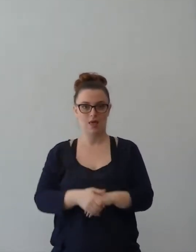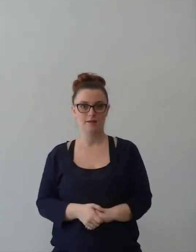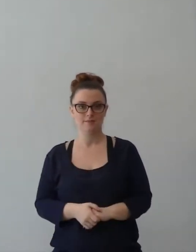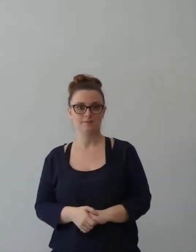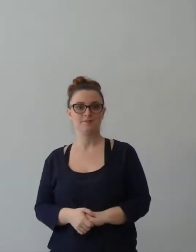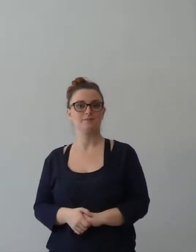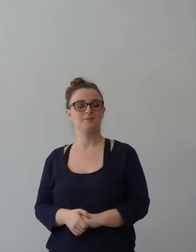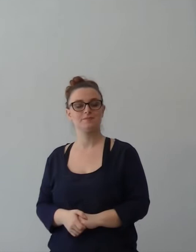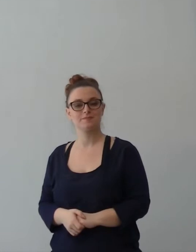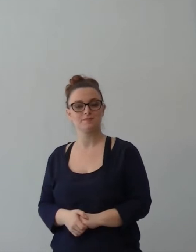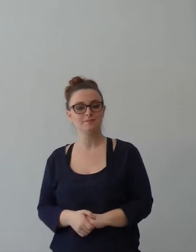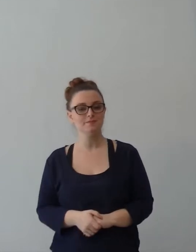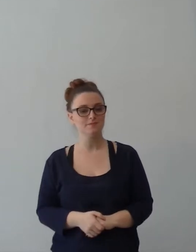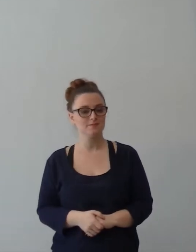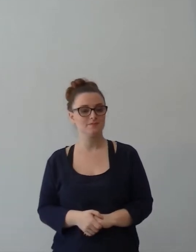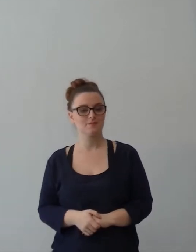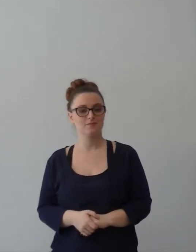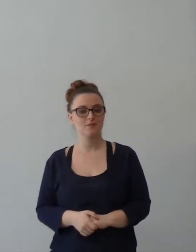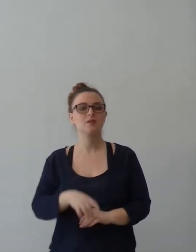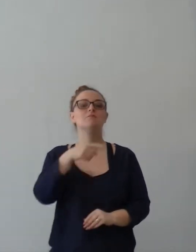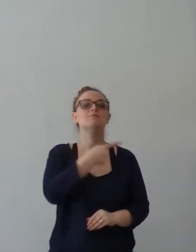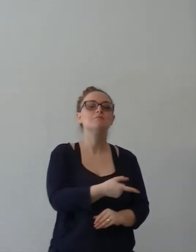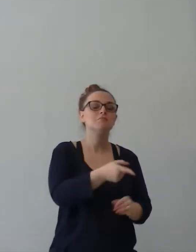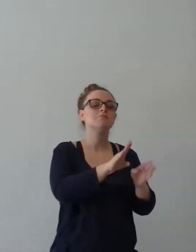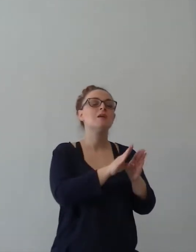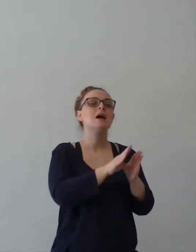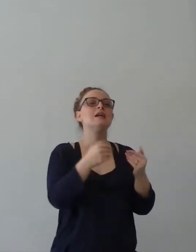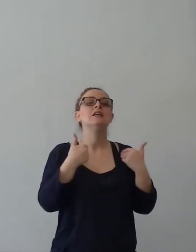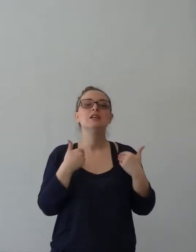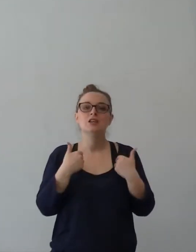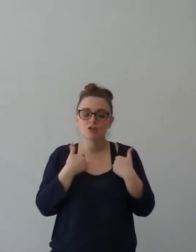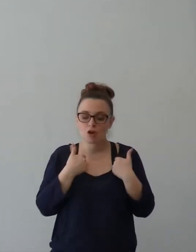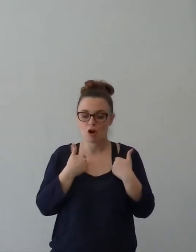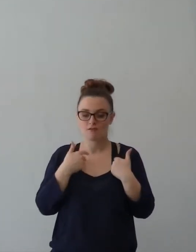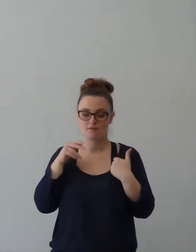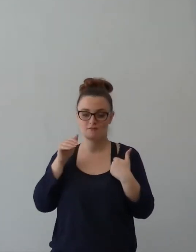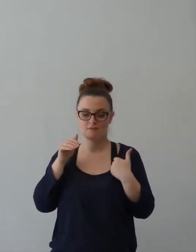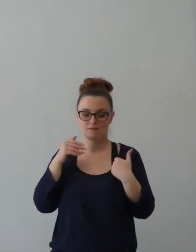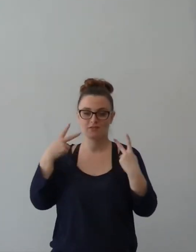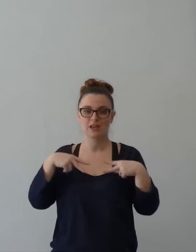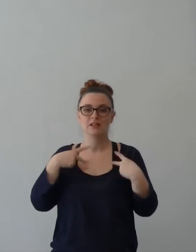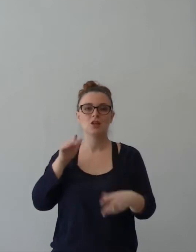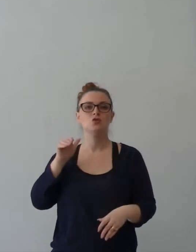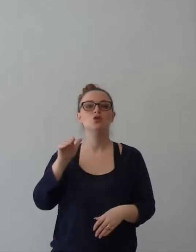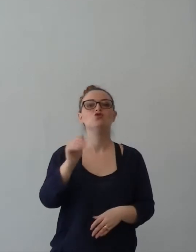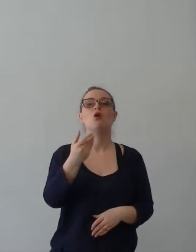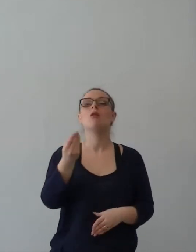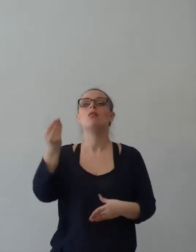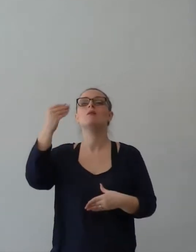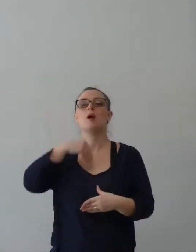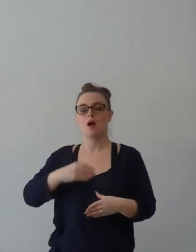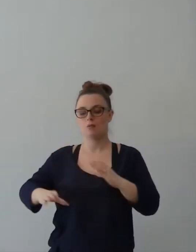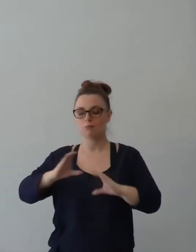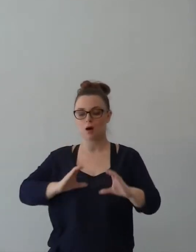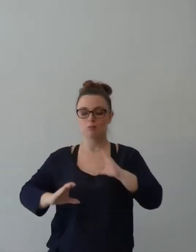persona, come faccio io a riempire di gioia i miei giorni, il mio anno? Paolo nella lettera a Filippo ci